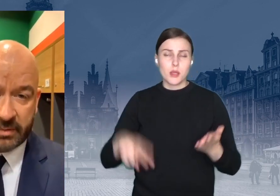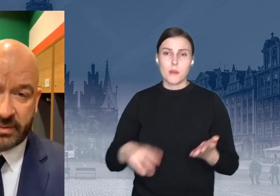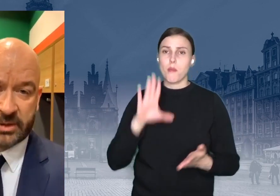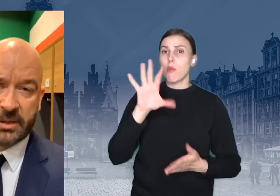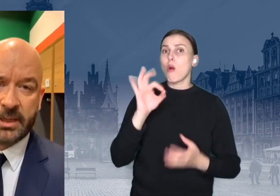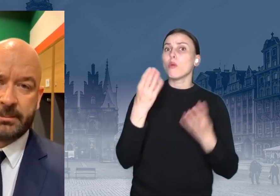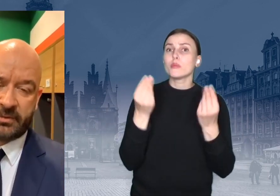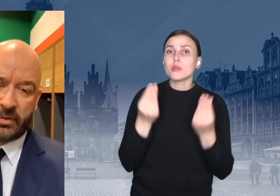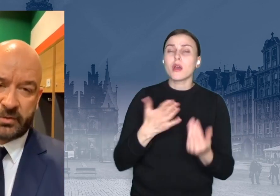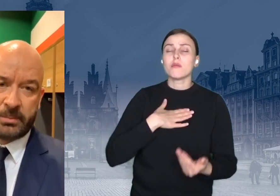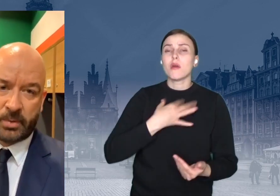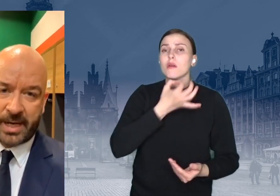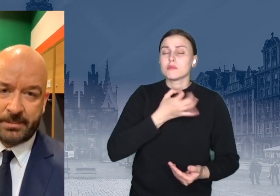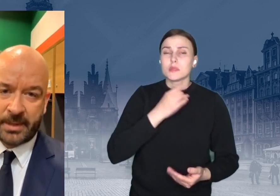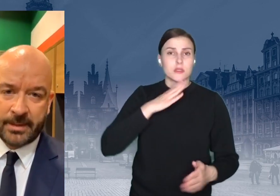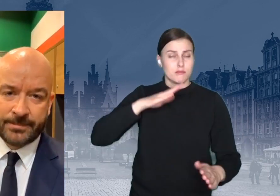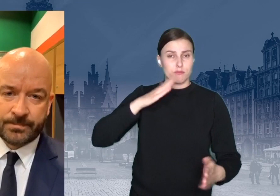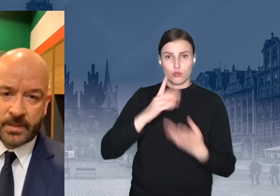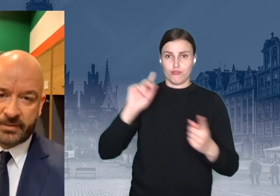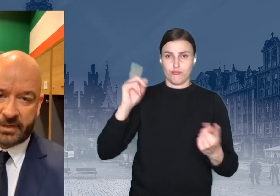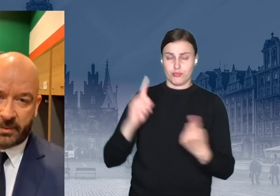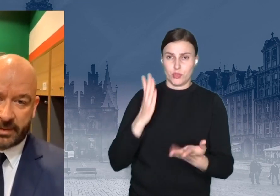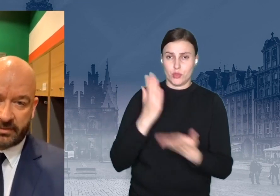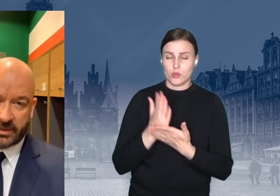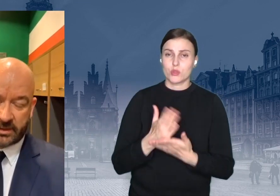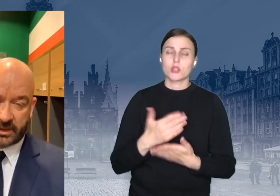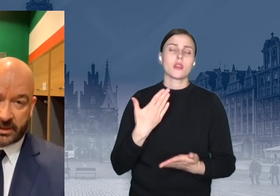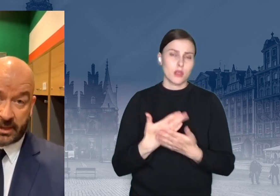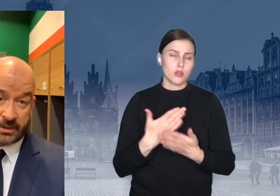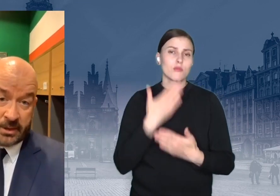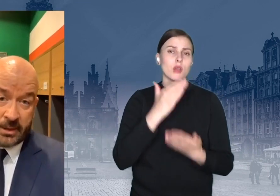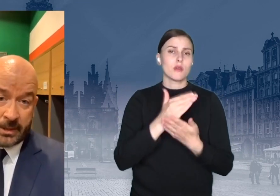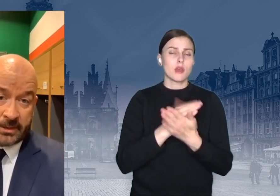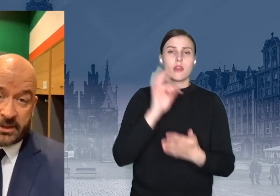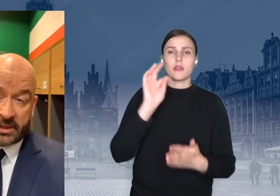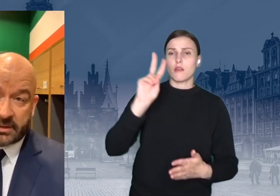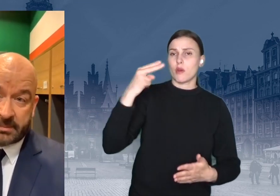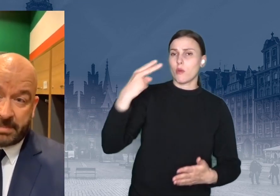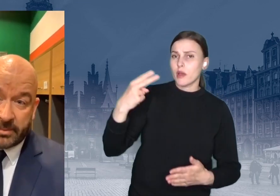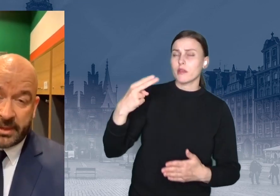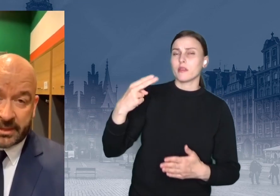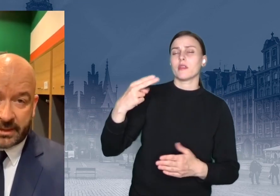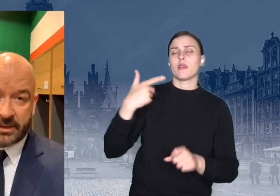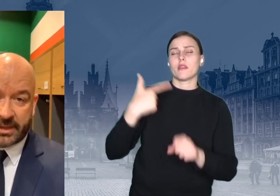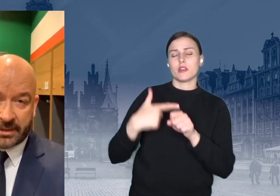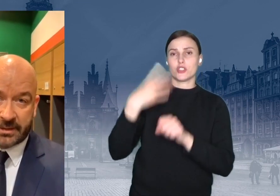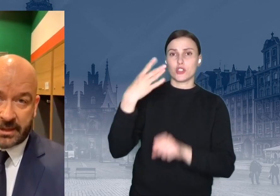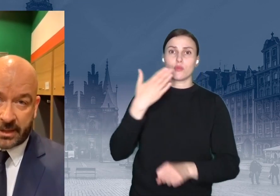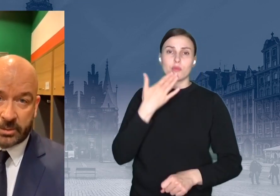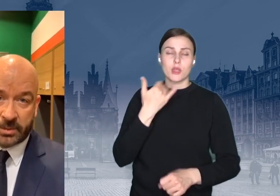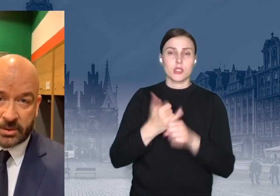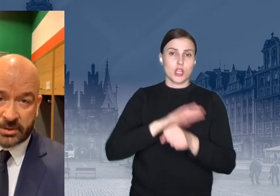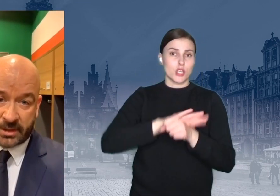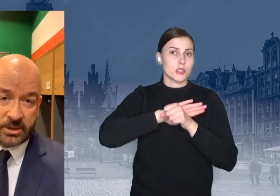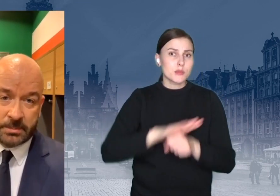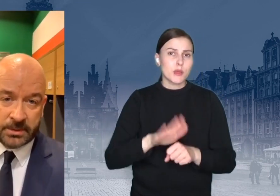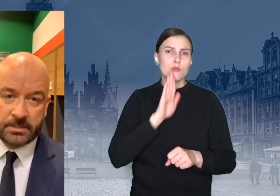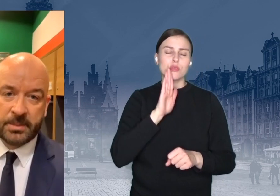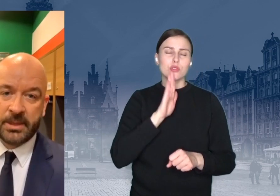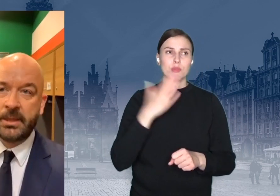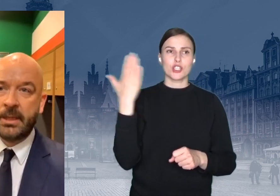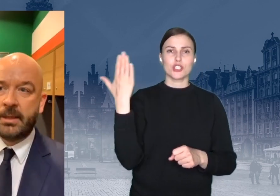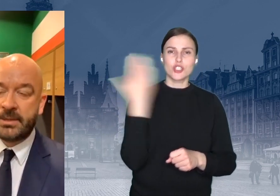przed chwilą w tym programie TVN24, gdzie jeżeli się spełni niestety czarny scenariusz, może to oznaczać, że będziemy mieli